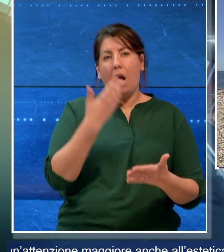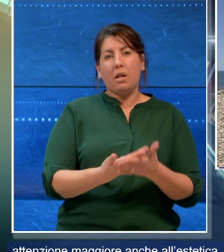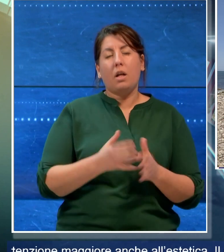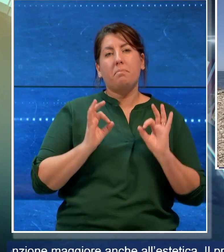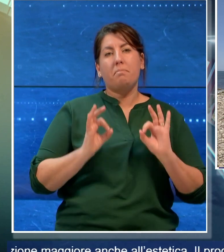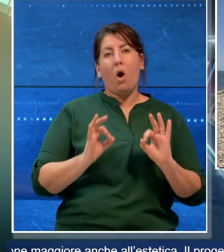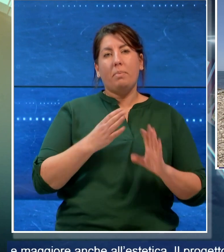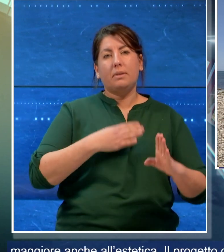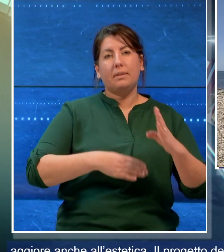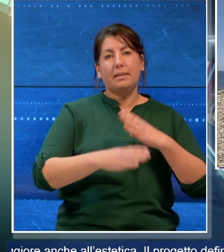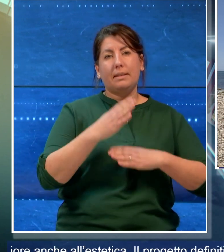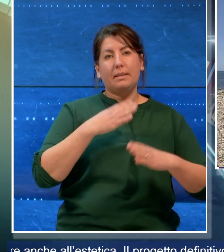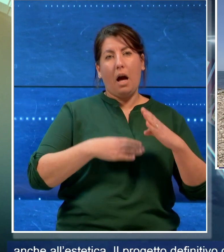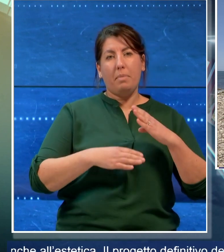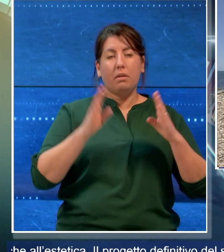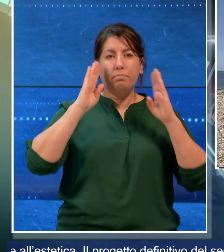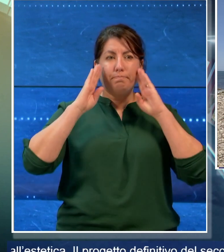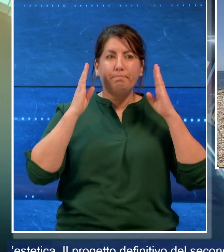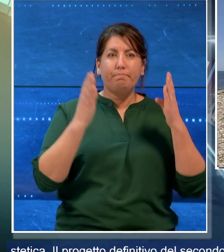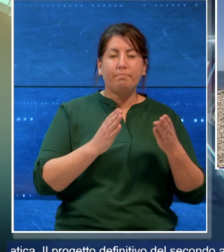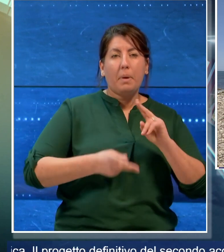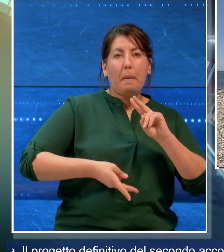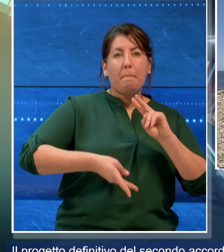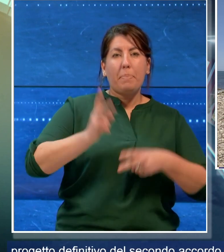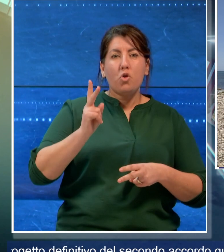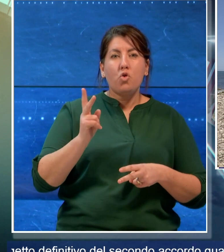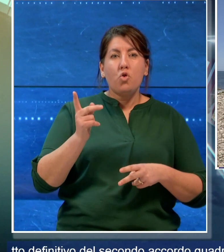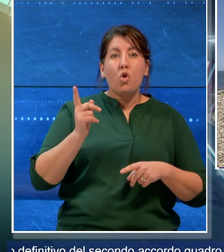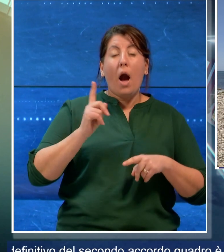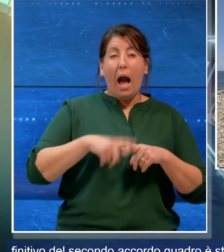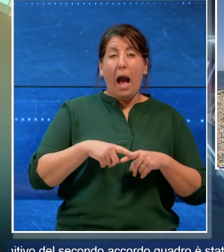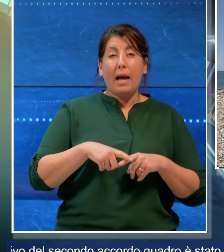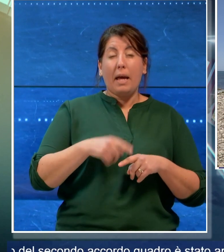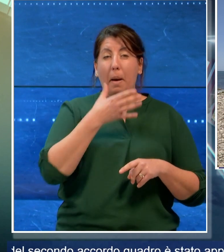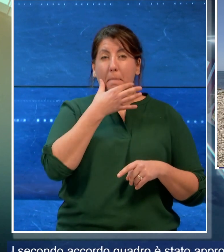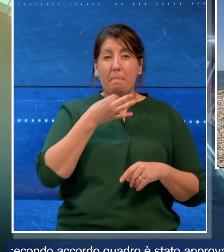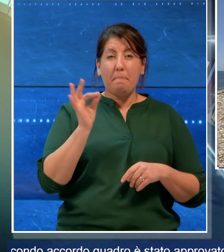con una attenzione maggiore anche all'estetica.